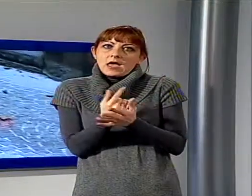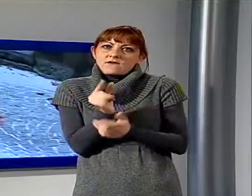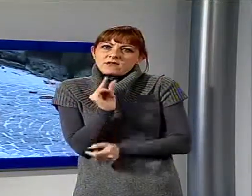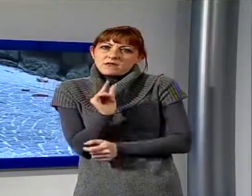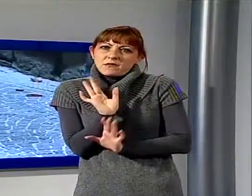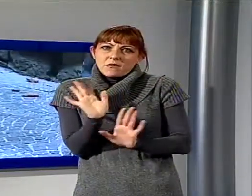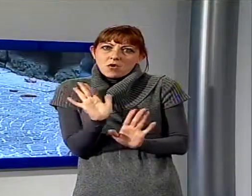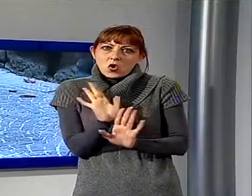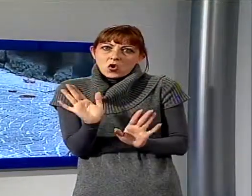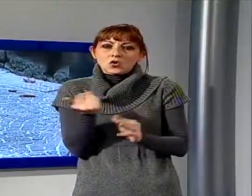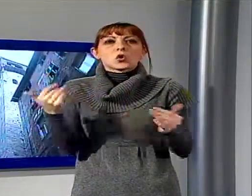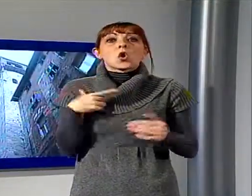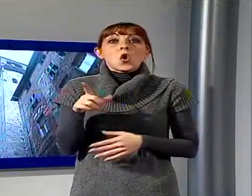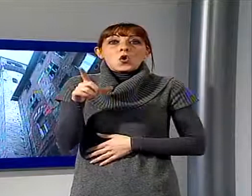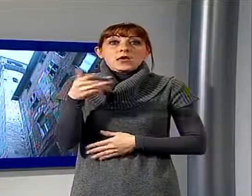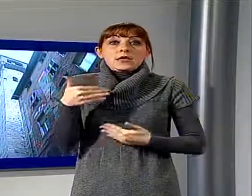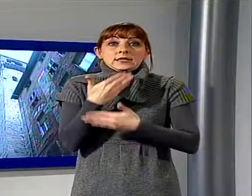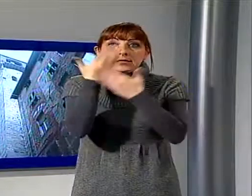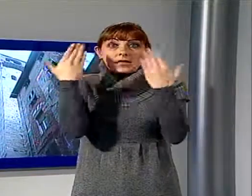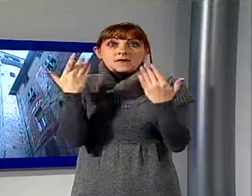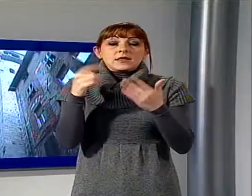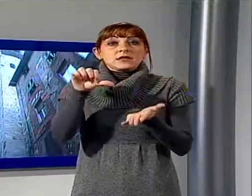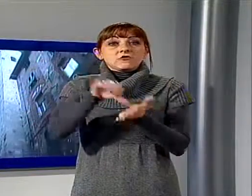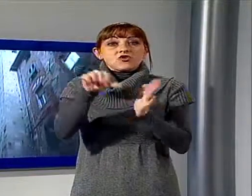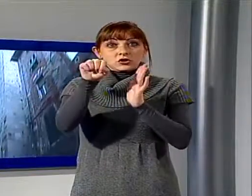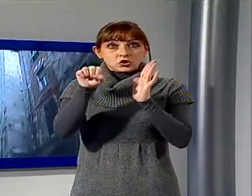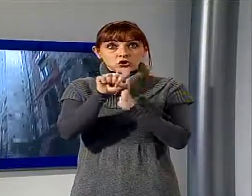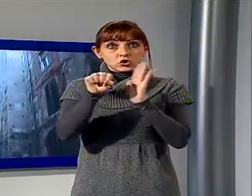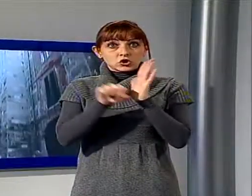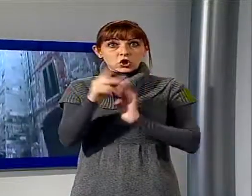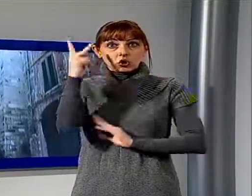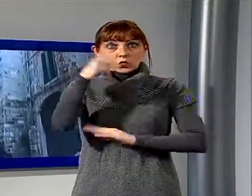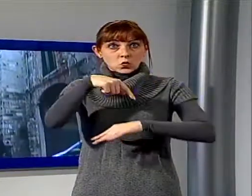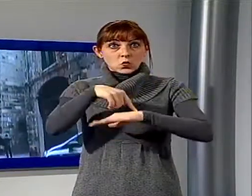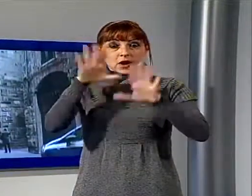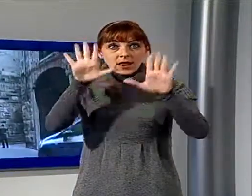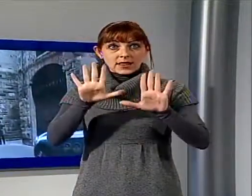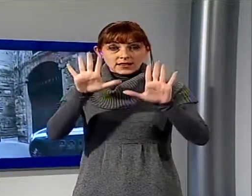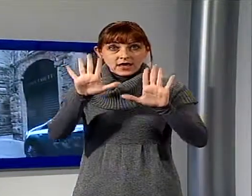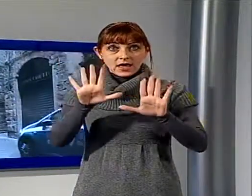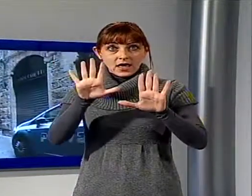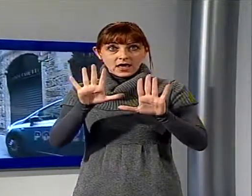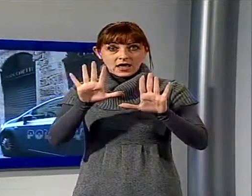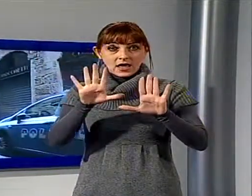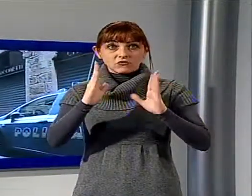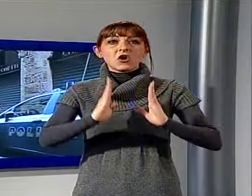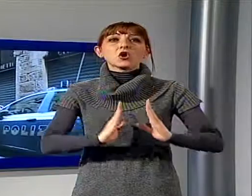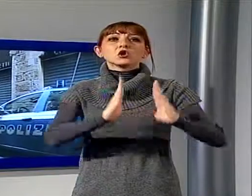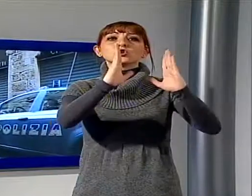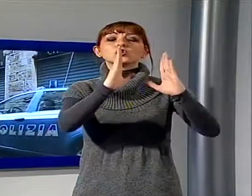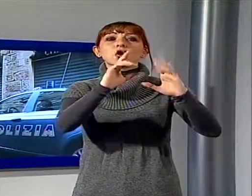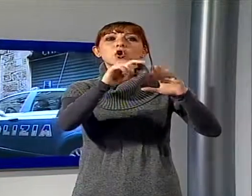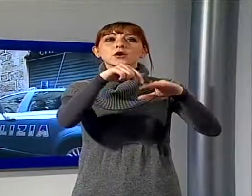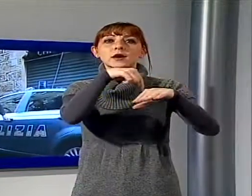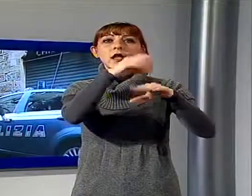così quanto accaduto lunedì mattina in pieno Centro Storico a Lucca. Intorno alle 10 un mattone precipitato dalla Torre delle Ore.